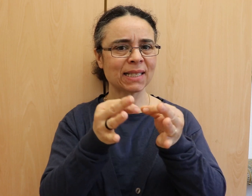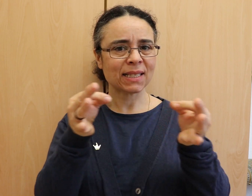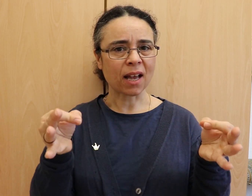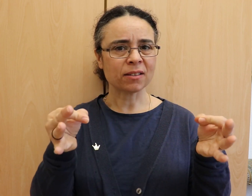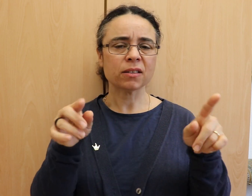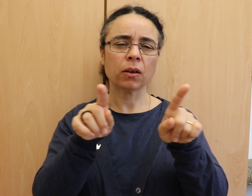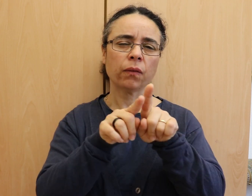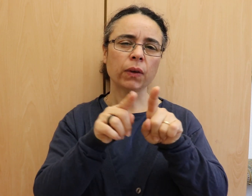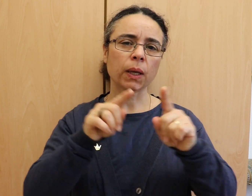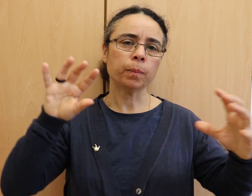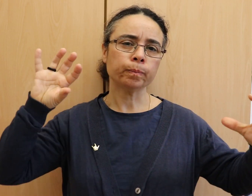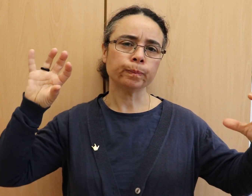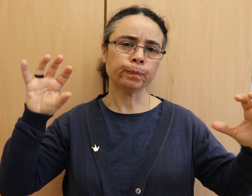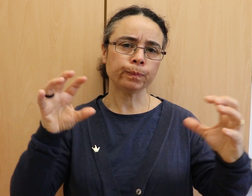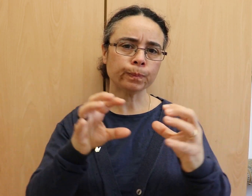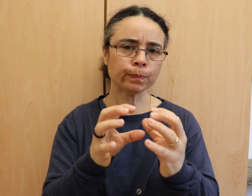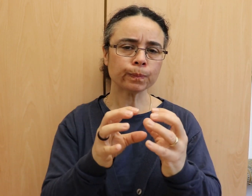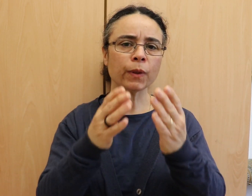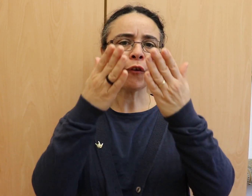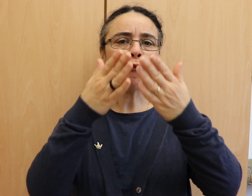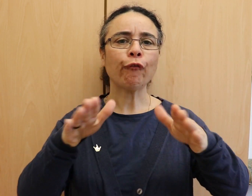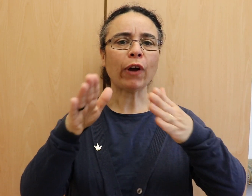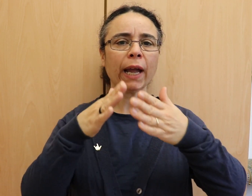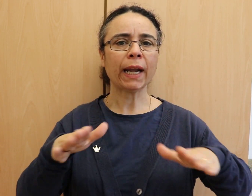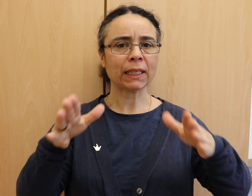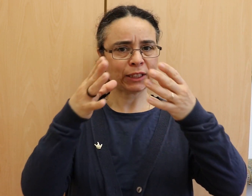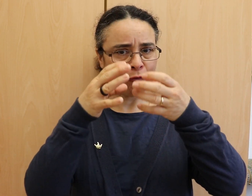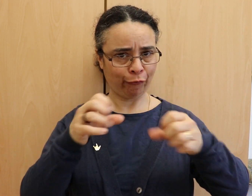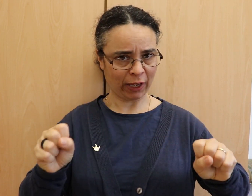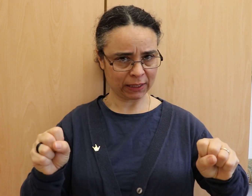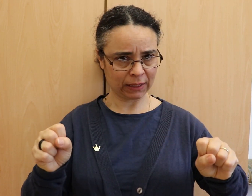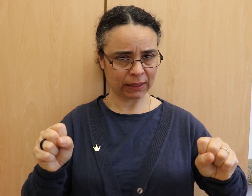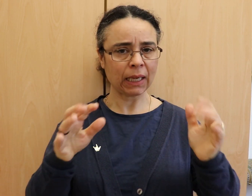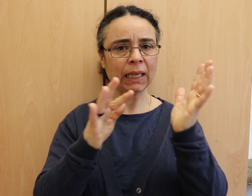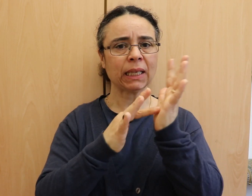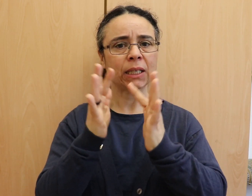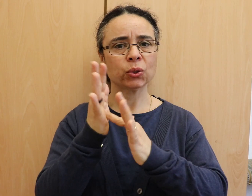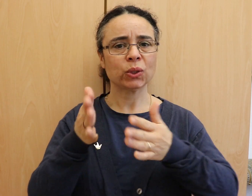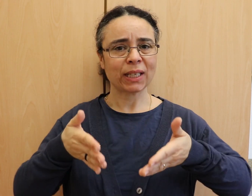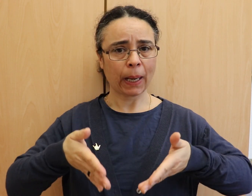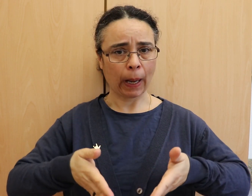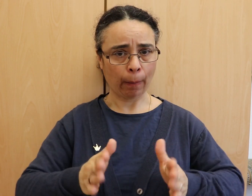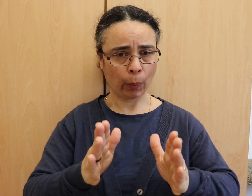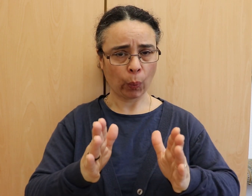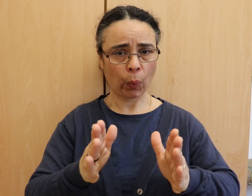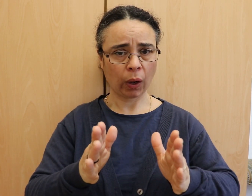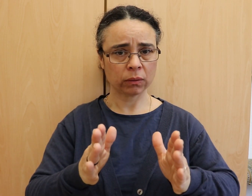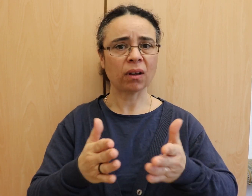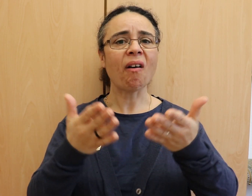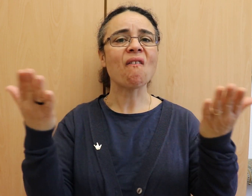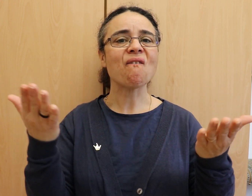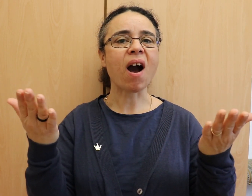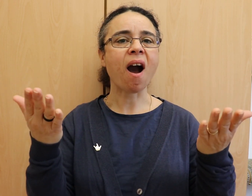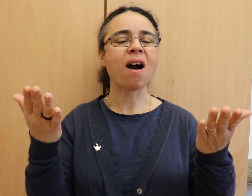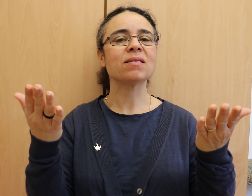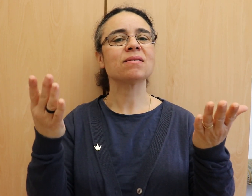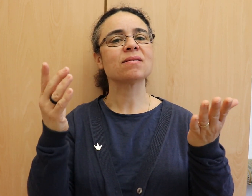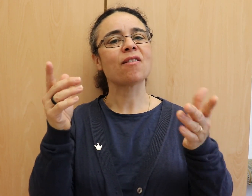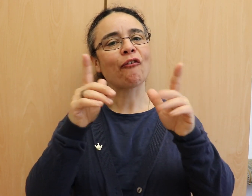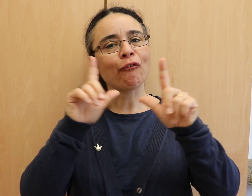dessen, was während Weihnachten am Fest der Geburt Jesu war. Wie der Dichter des bekanntesten